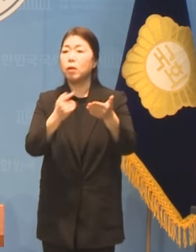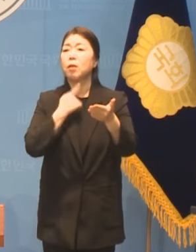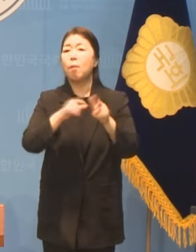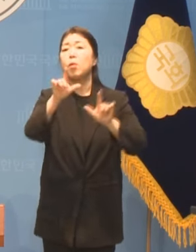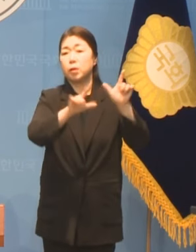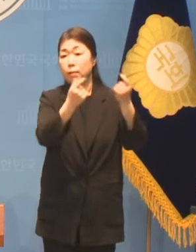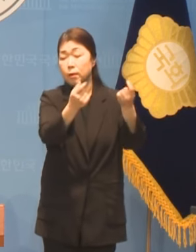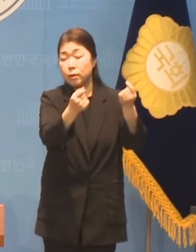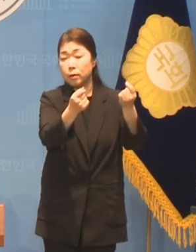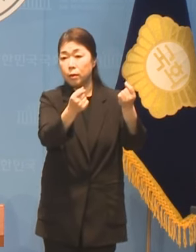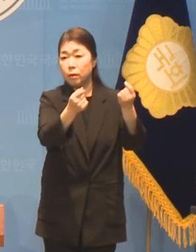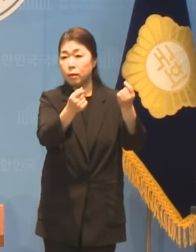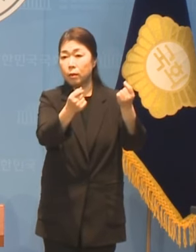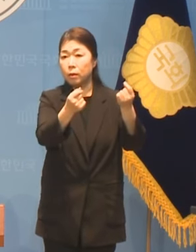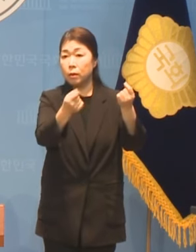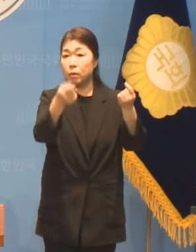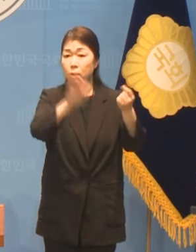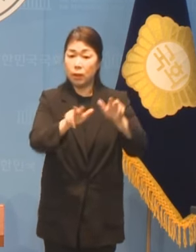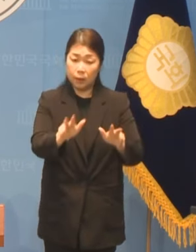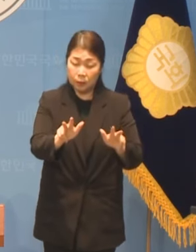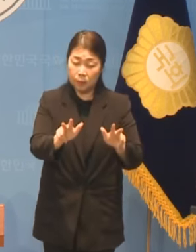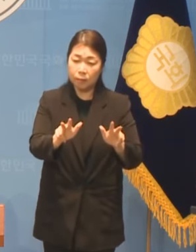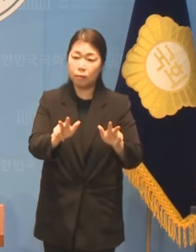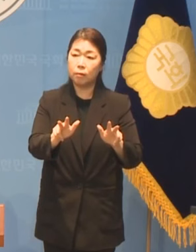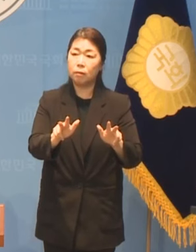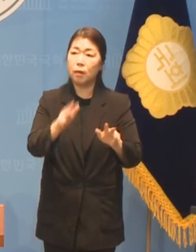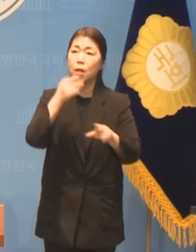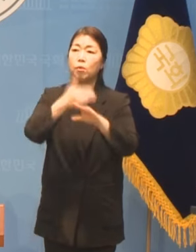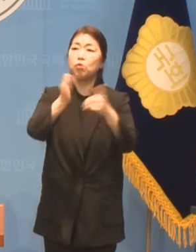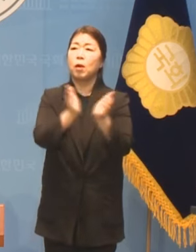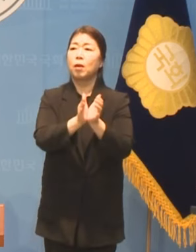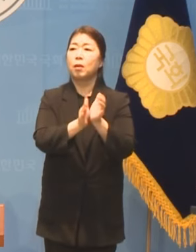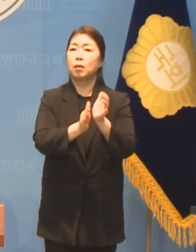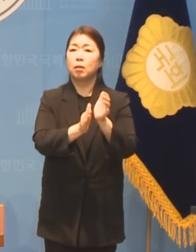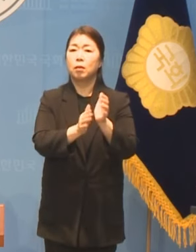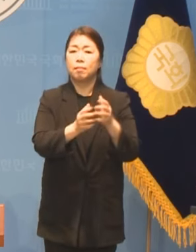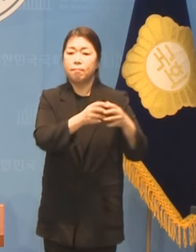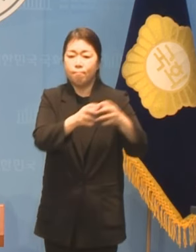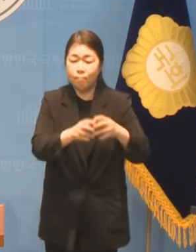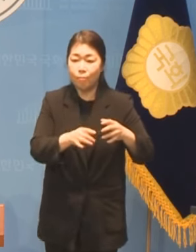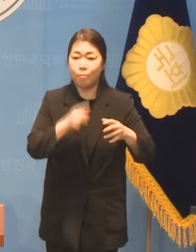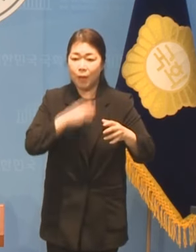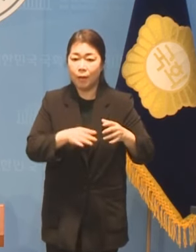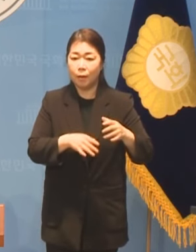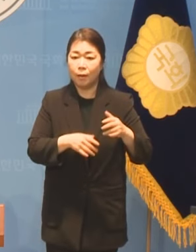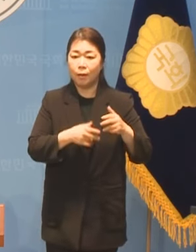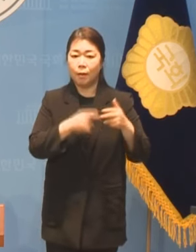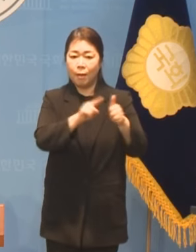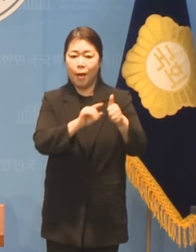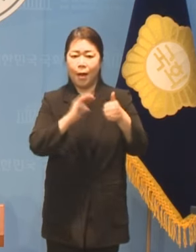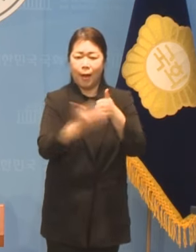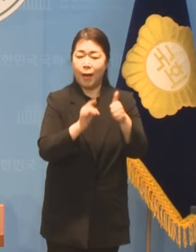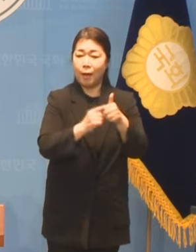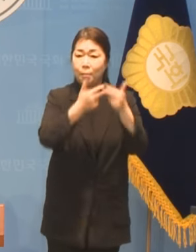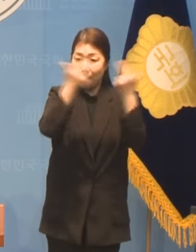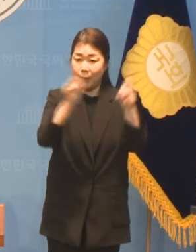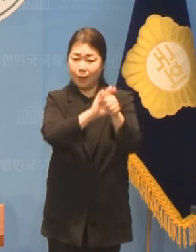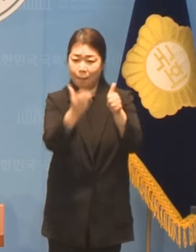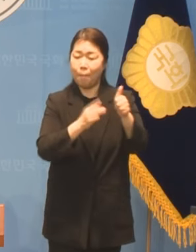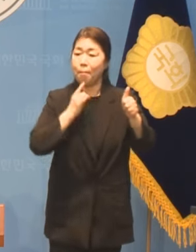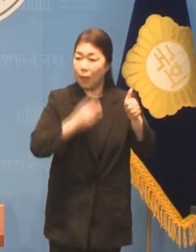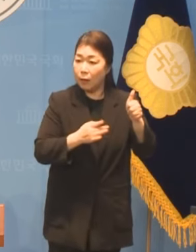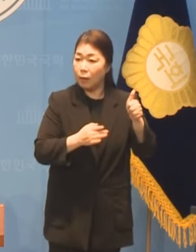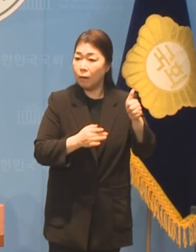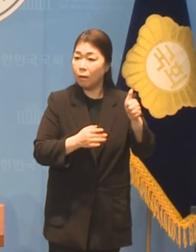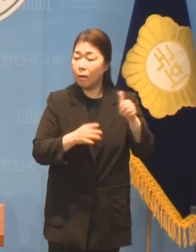모습이었습니다 그런데 지금은 민주당은 원팀 원보이스만 외치고 있습니다 민생이 급하다